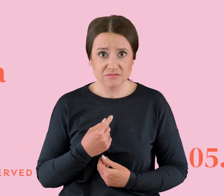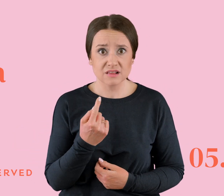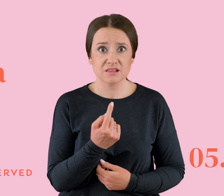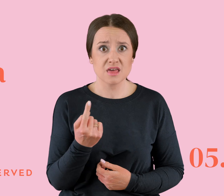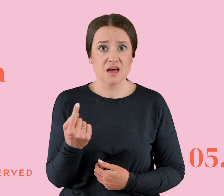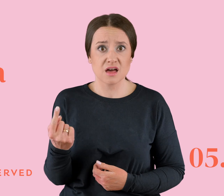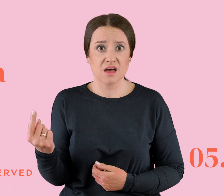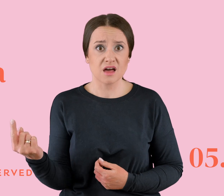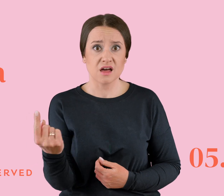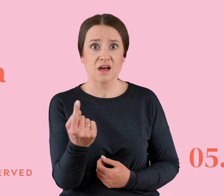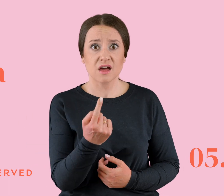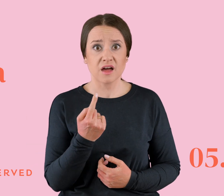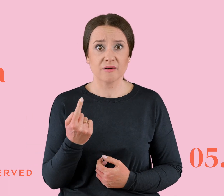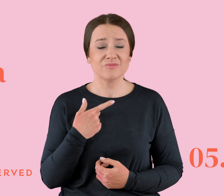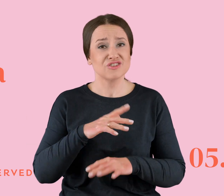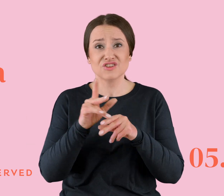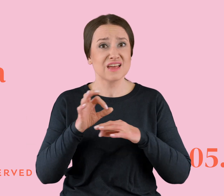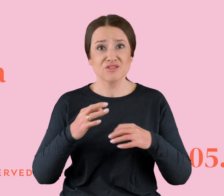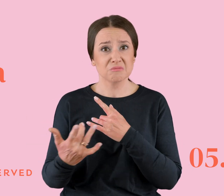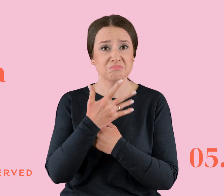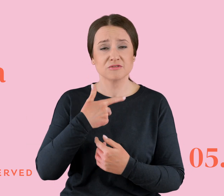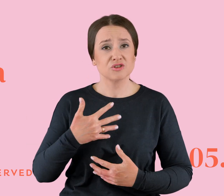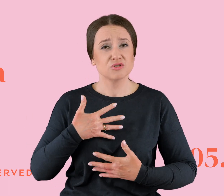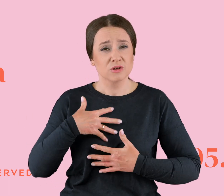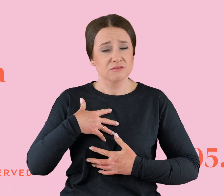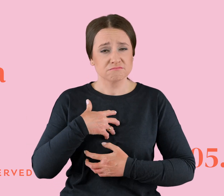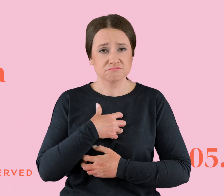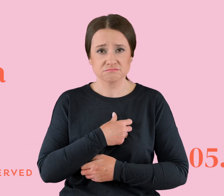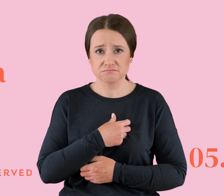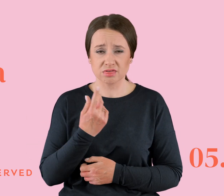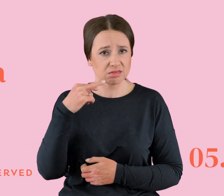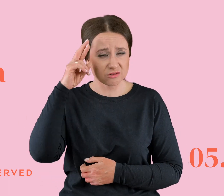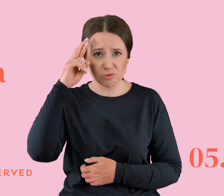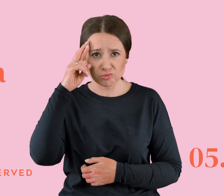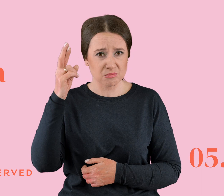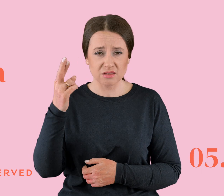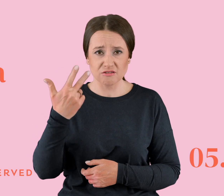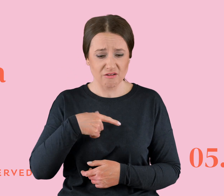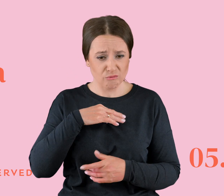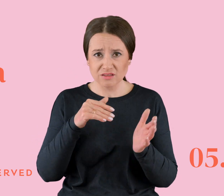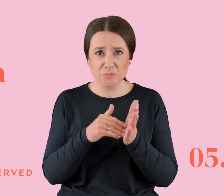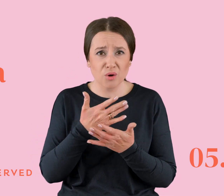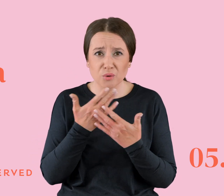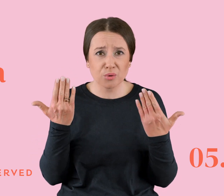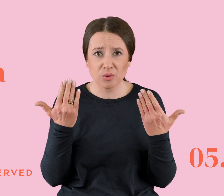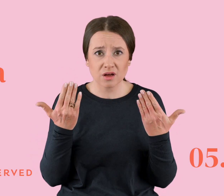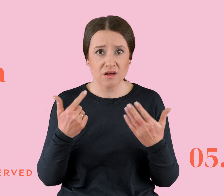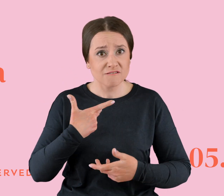fatalne uczucie samotności, takiego przygnębienia, niezrozumienia, w ogóle wymycia z własnych potrzeb i z własnych uczuć. Dodatkowo jeszcze ta samotność